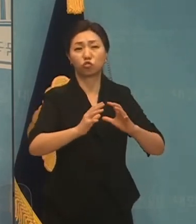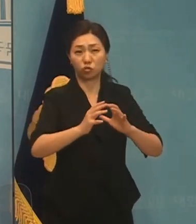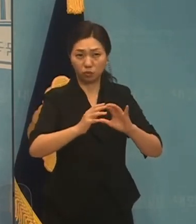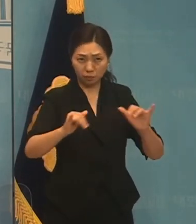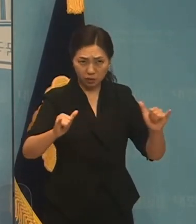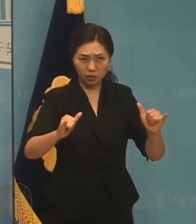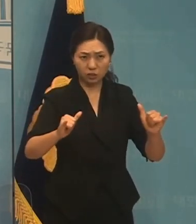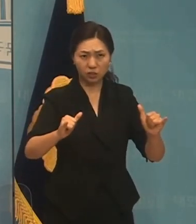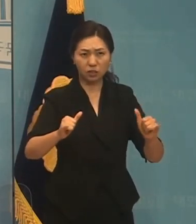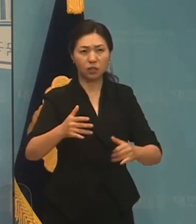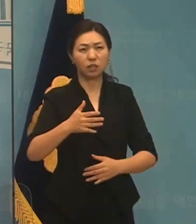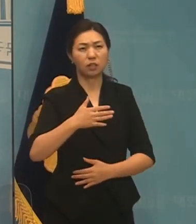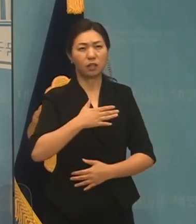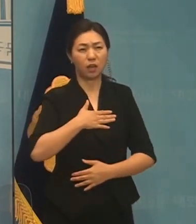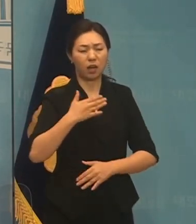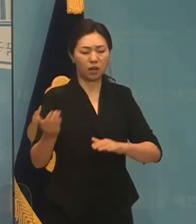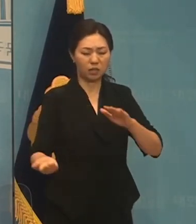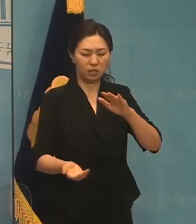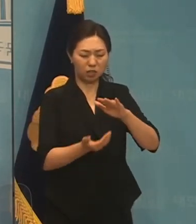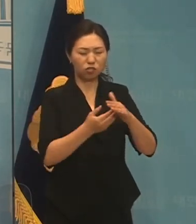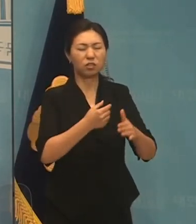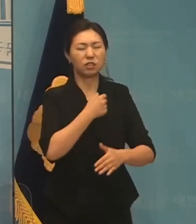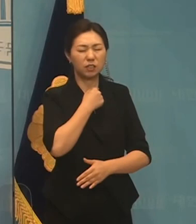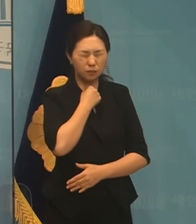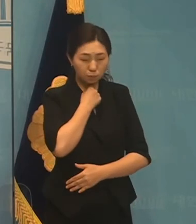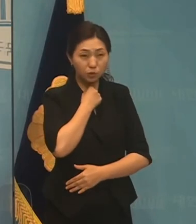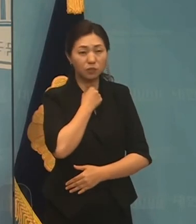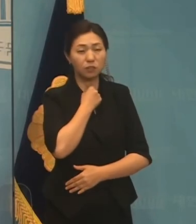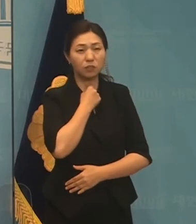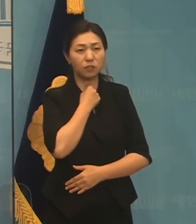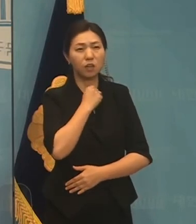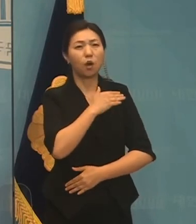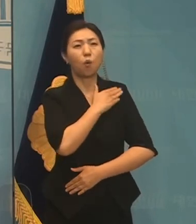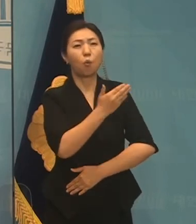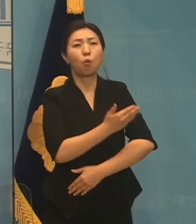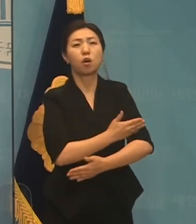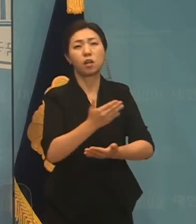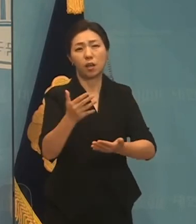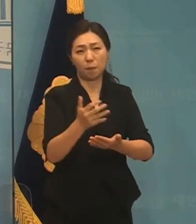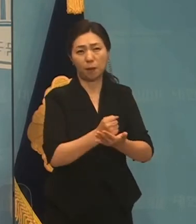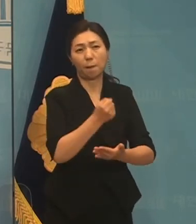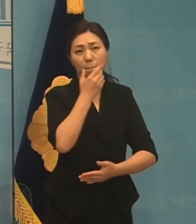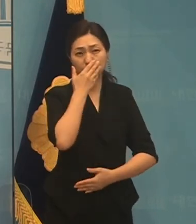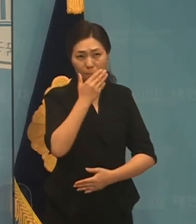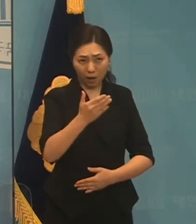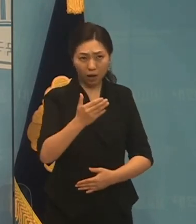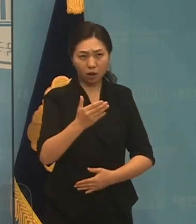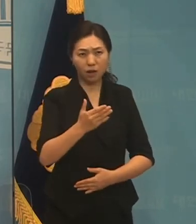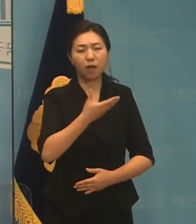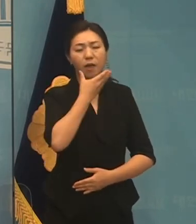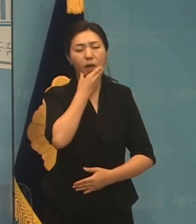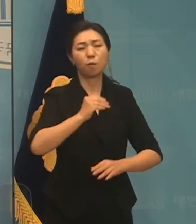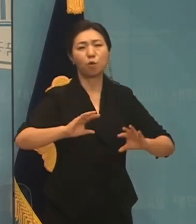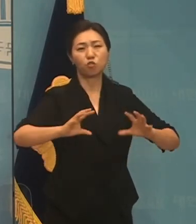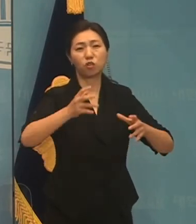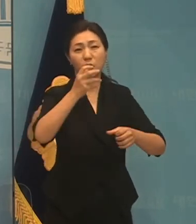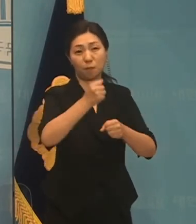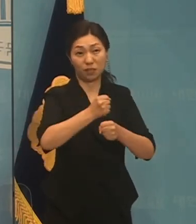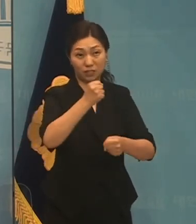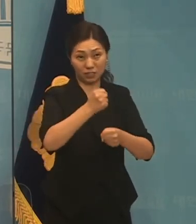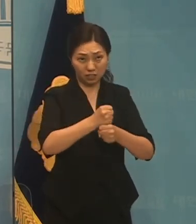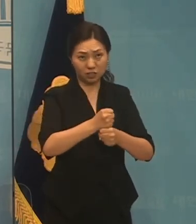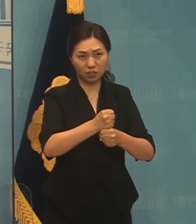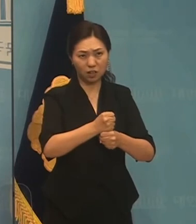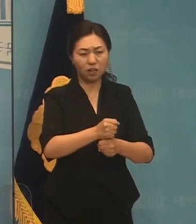자아실현의 보람과 기쁨을 누리는 행복한 국가를 만드는 것이 저의